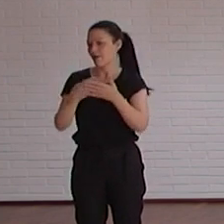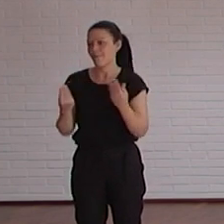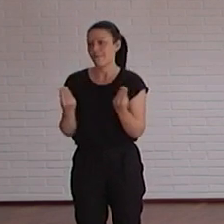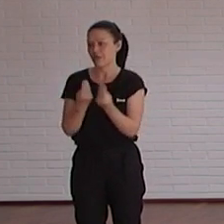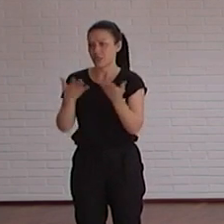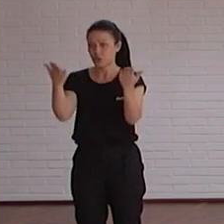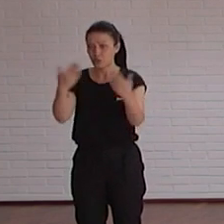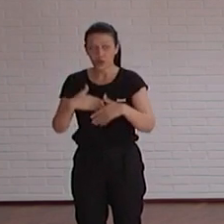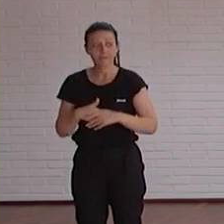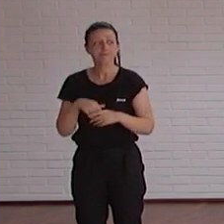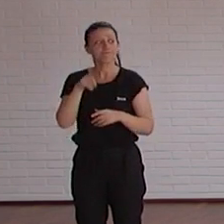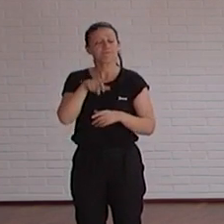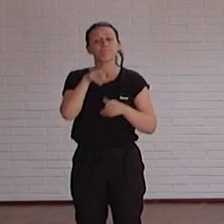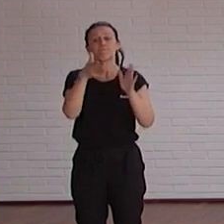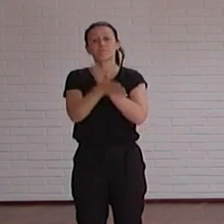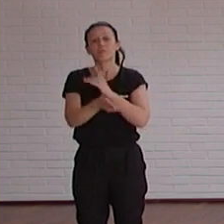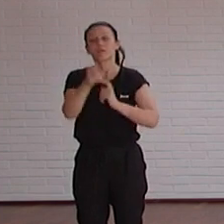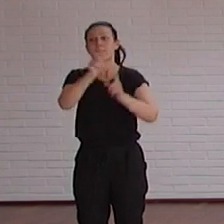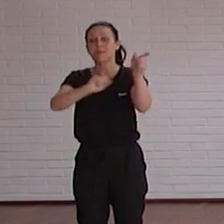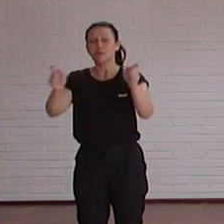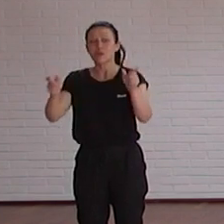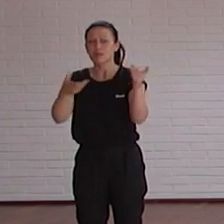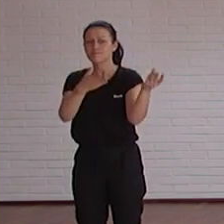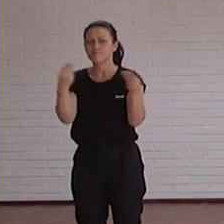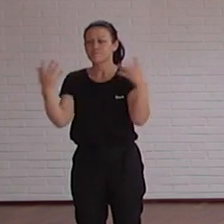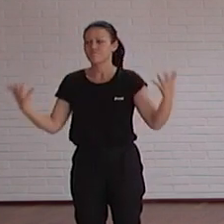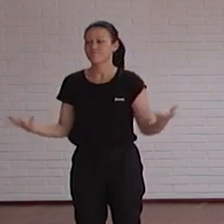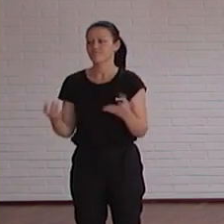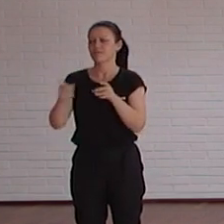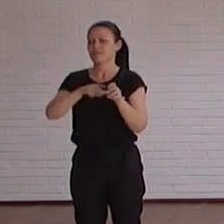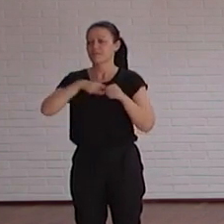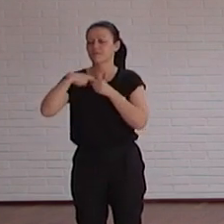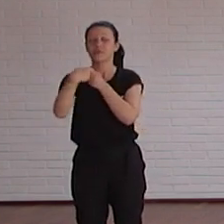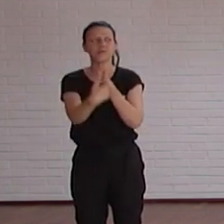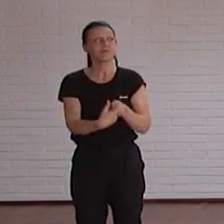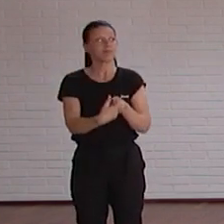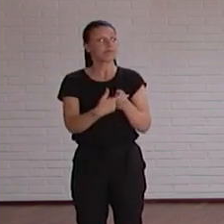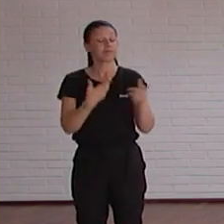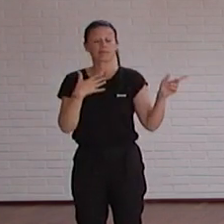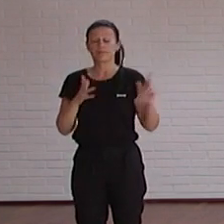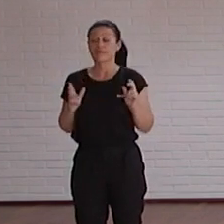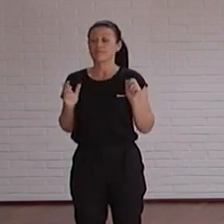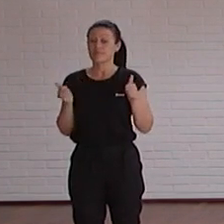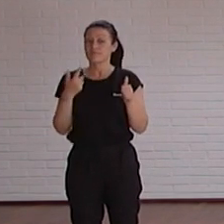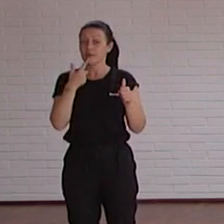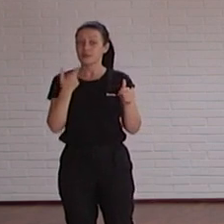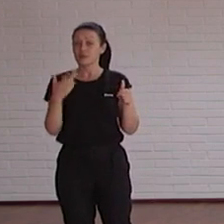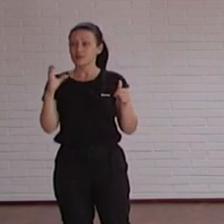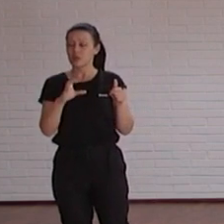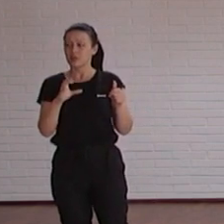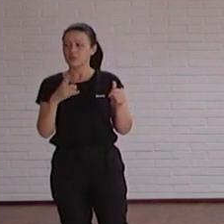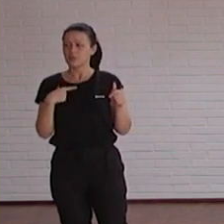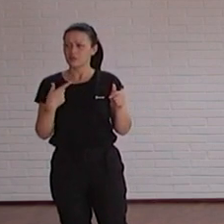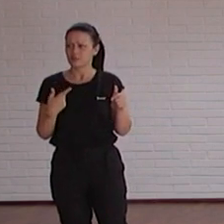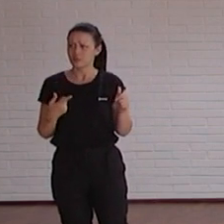eso va a animar a mucha gente a que los haga una cosa que no he dicho al principio es que antes cuando has dicho lo de Caldua digo venga ya lo sabía